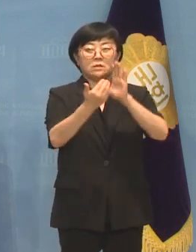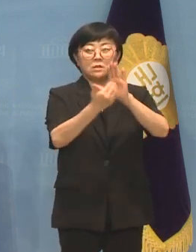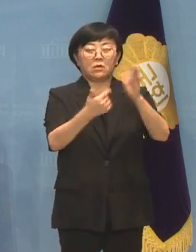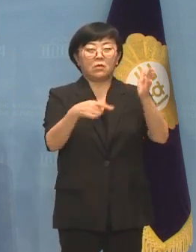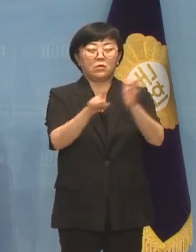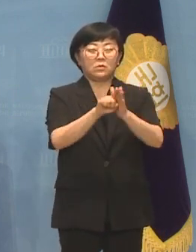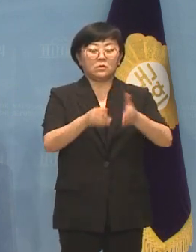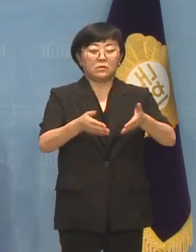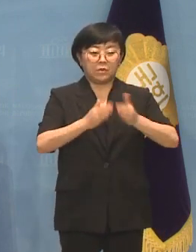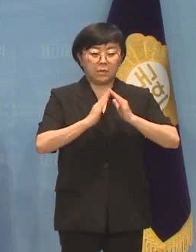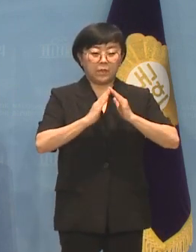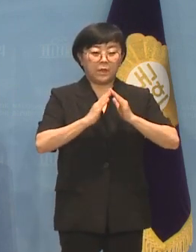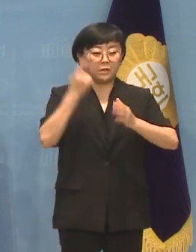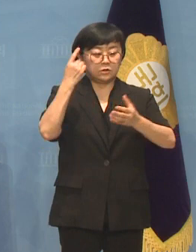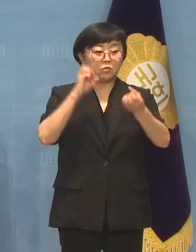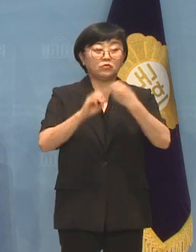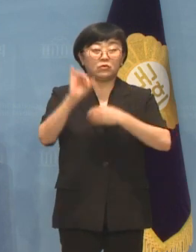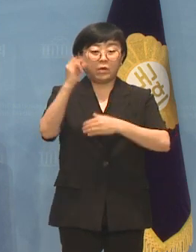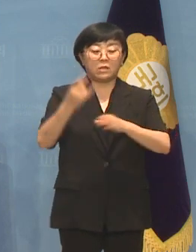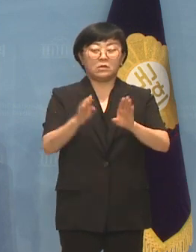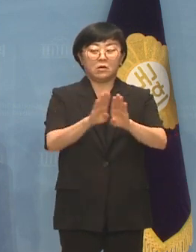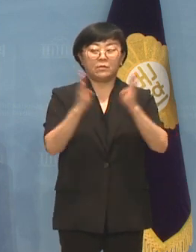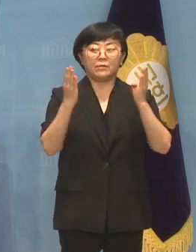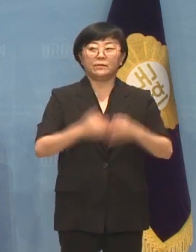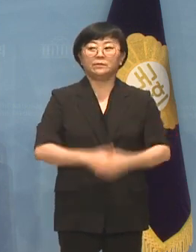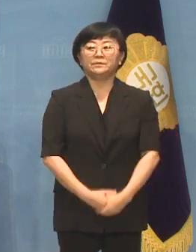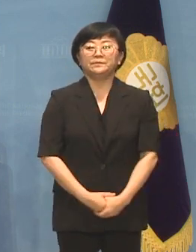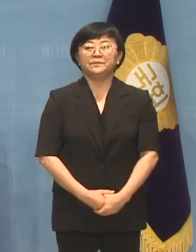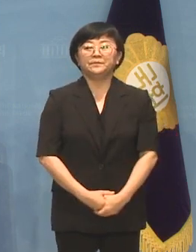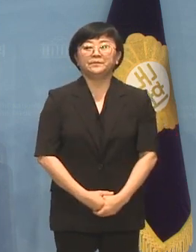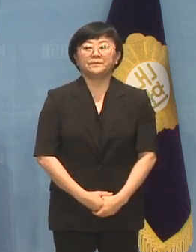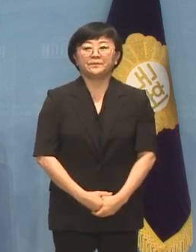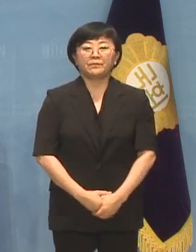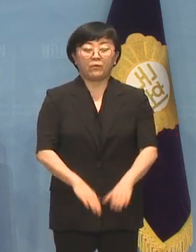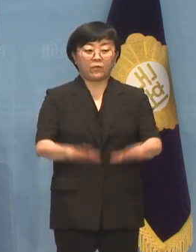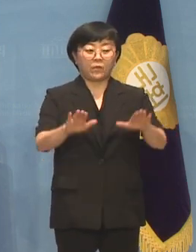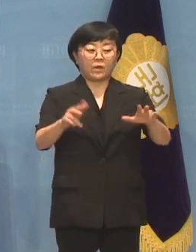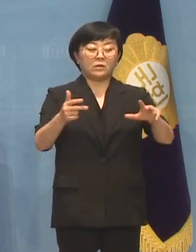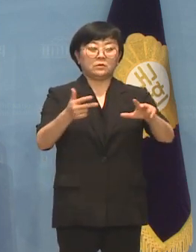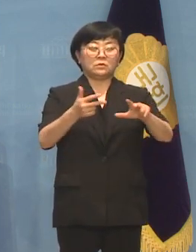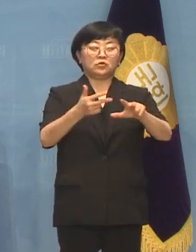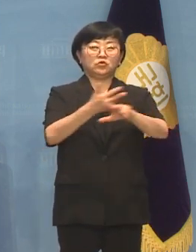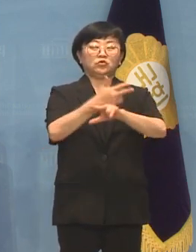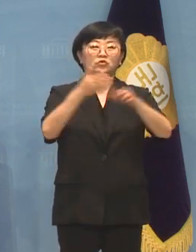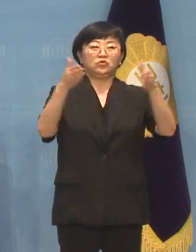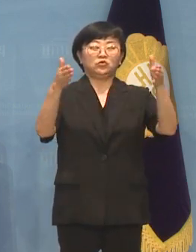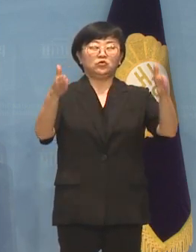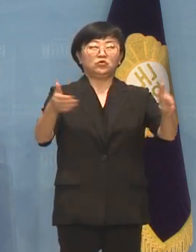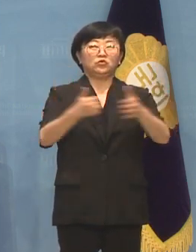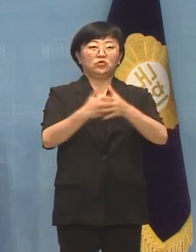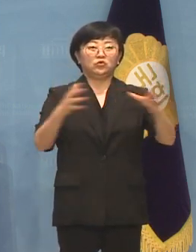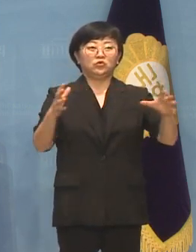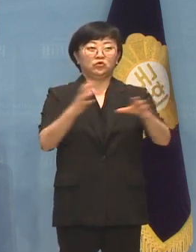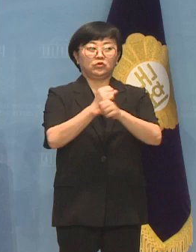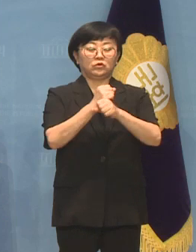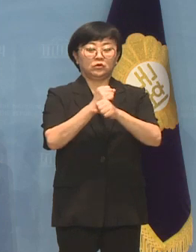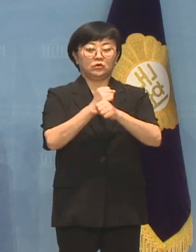수립을 위한 청문회를 개최할 예정입니다 이번주 의회의 교 주요일증입니다